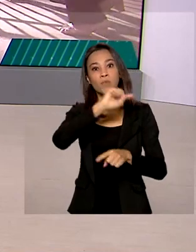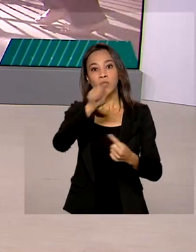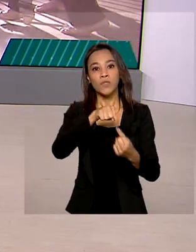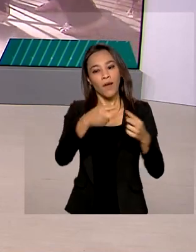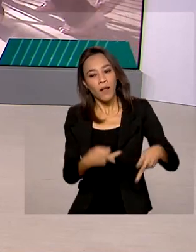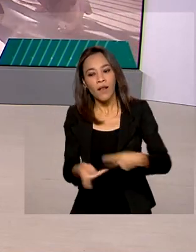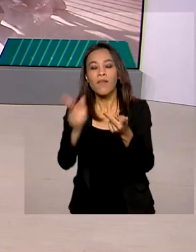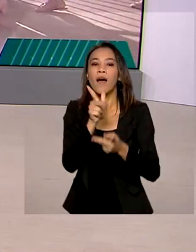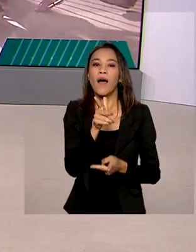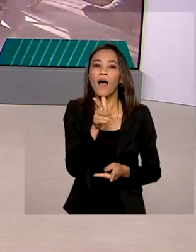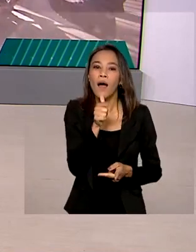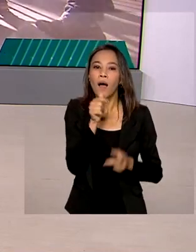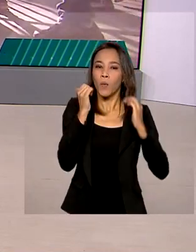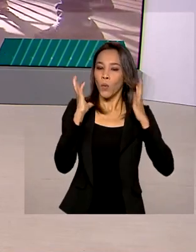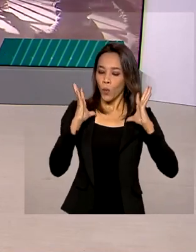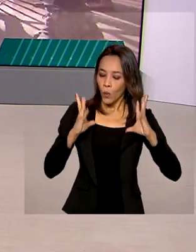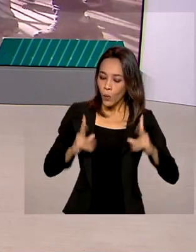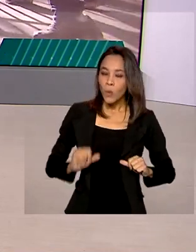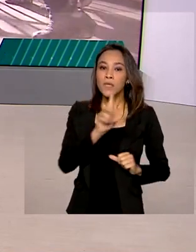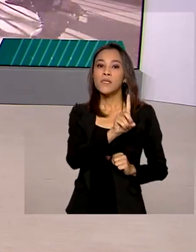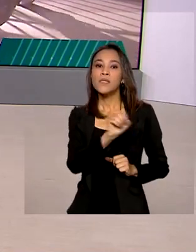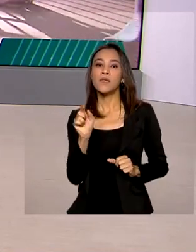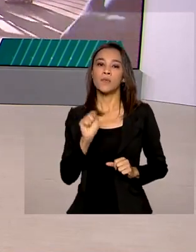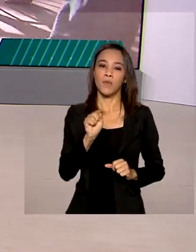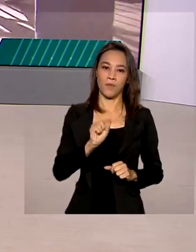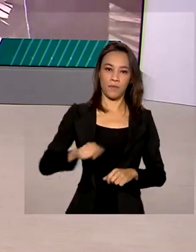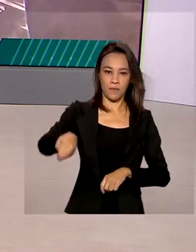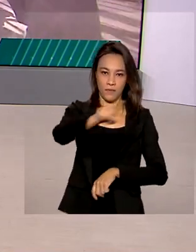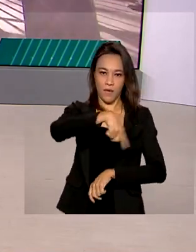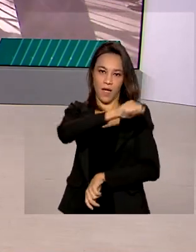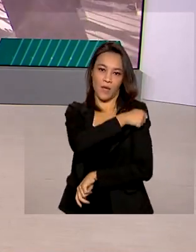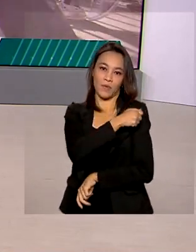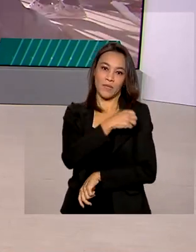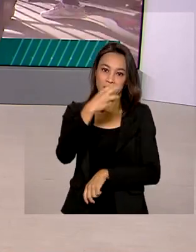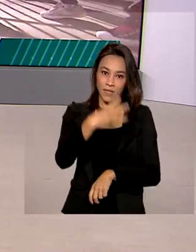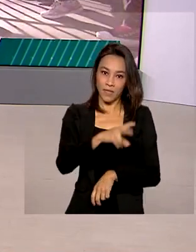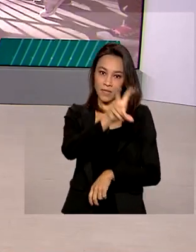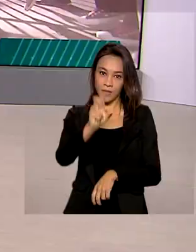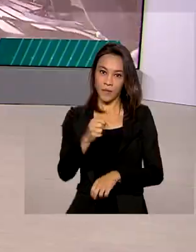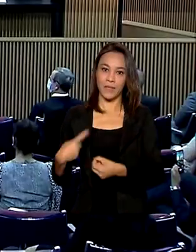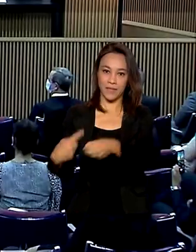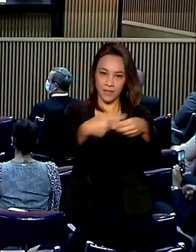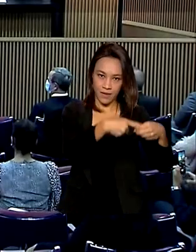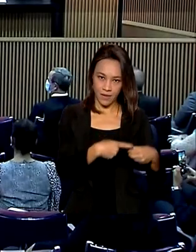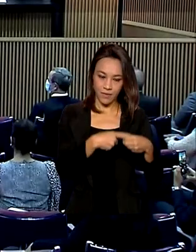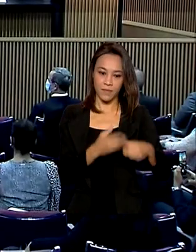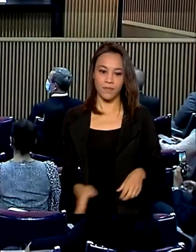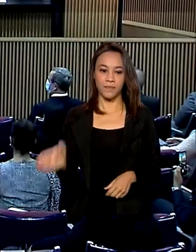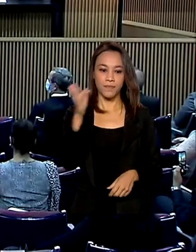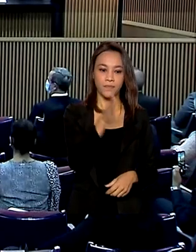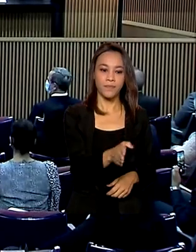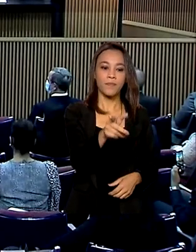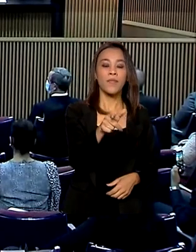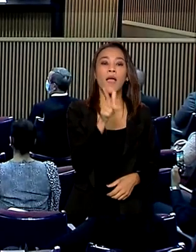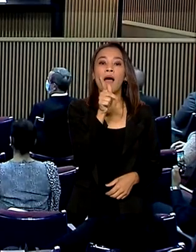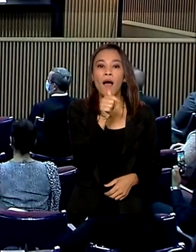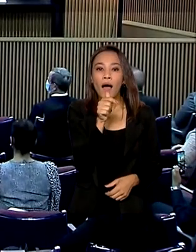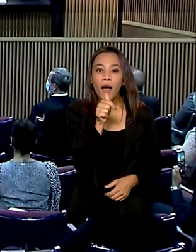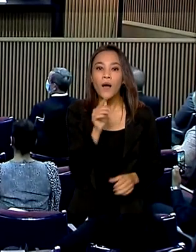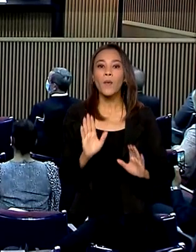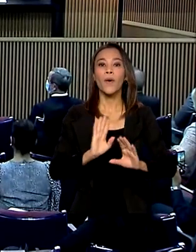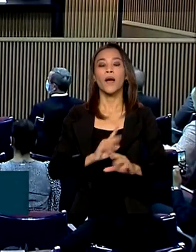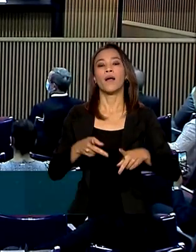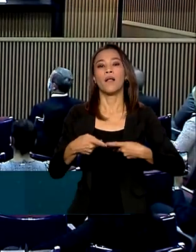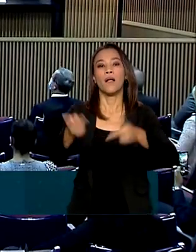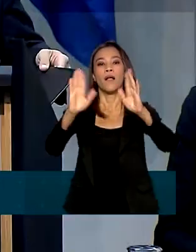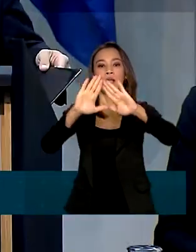qualidade a 100 mil alunos em cerca de 350 cidades. O Água nas Escolas é resultado